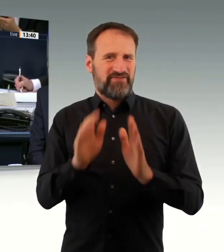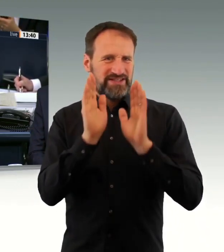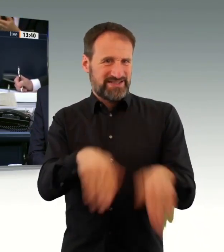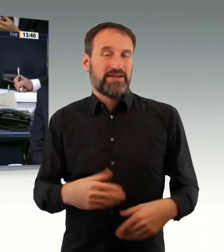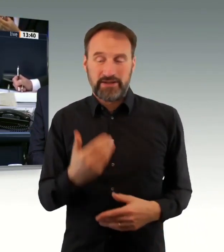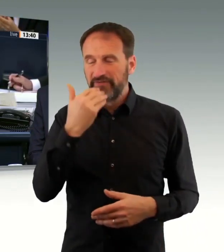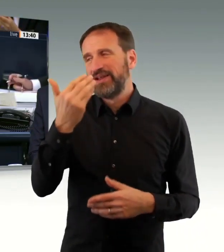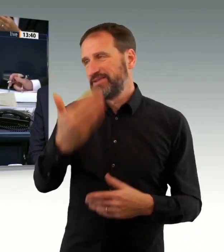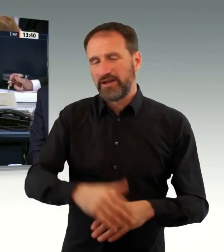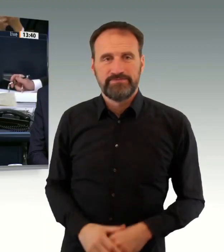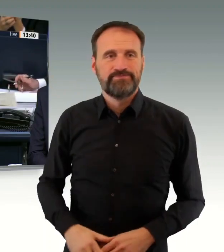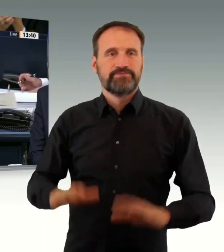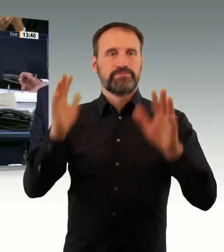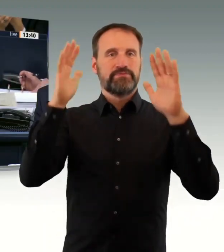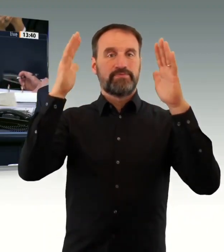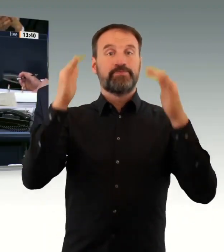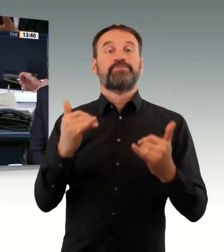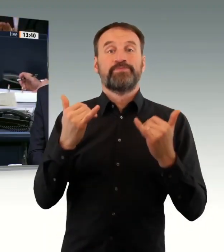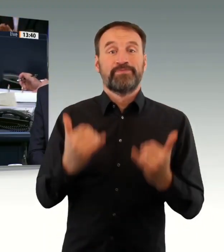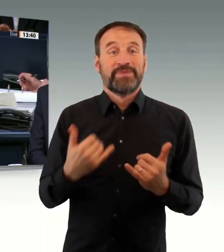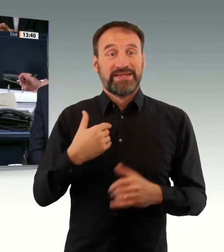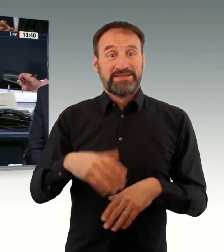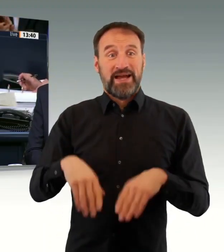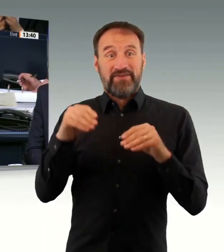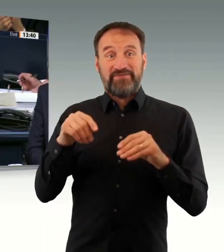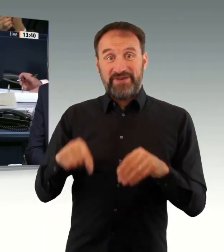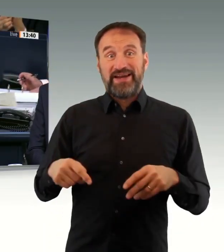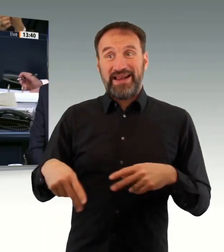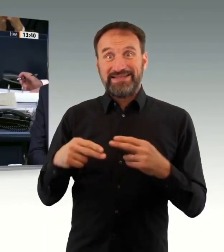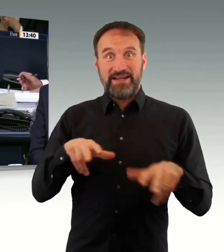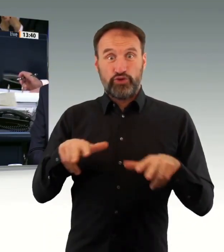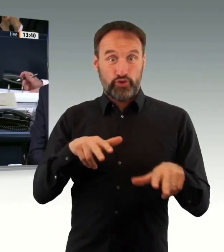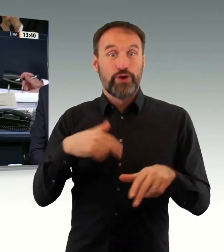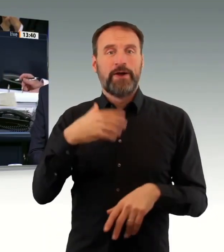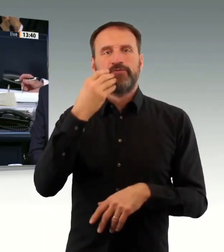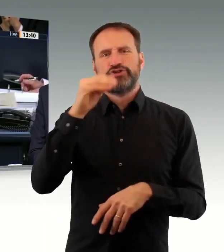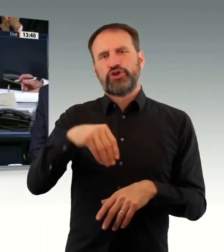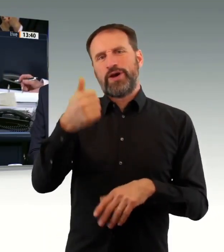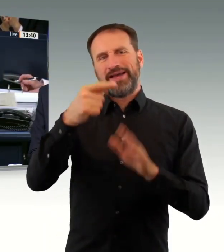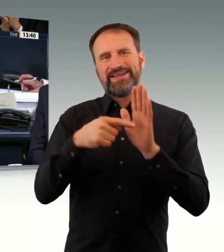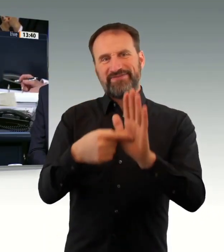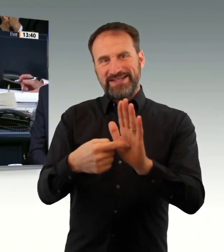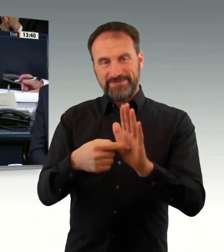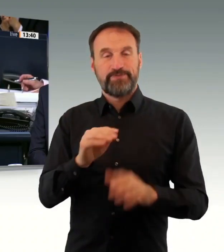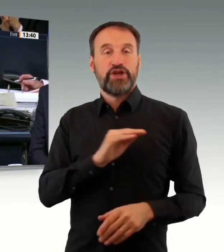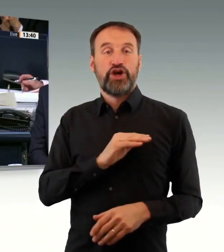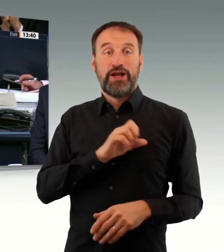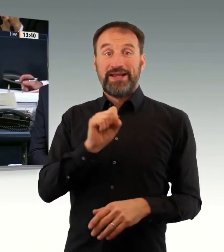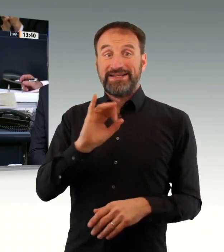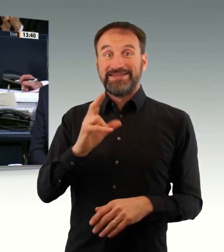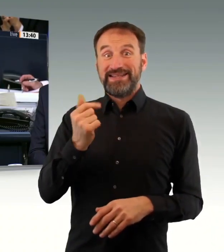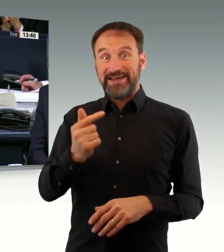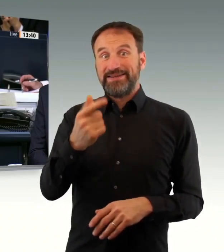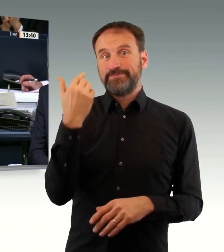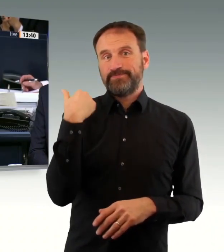Ansonsten ist die Aussprache jetzt beendet zu diesem Tagesordnungspunkt. Der Herr Sichert setzt auch seine Maske wieder auf.